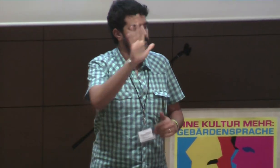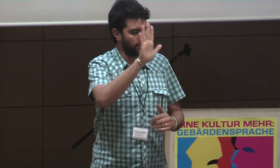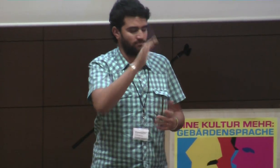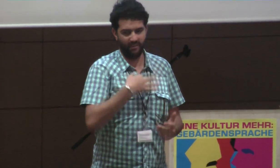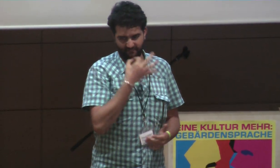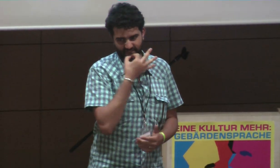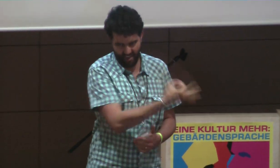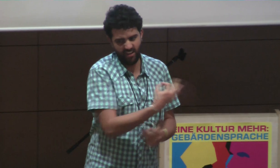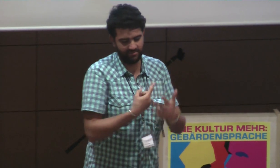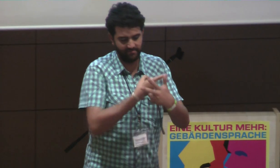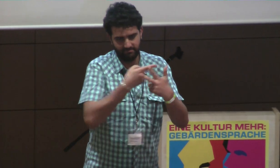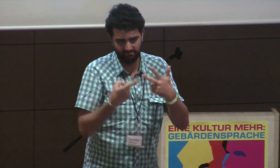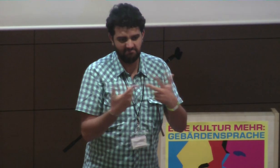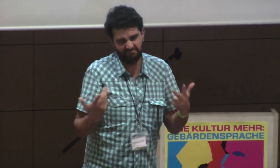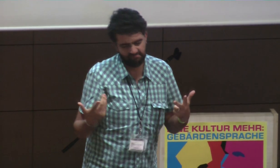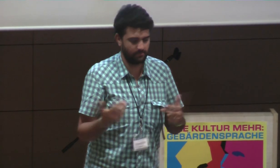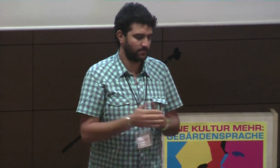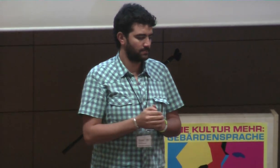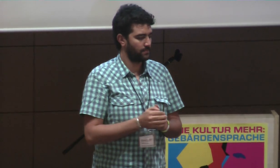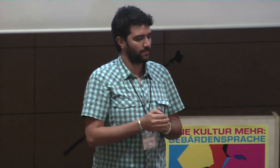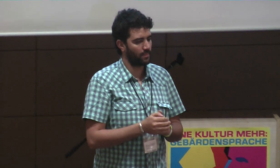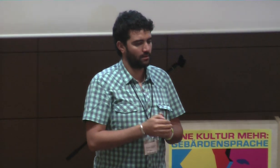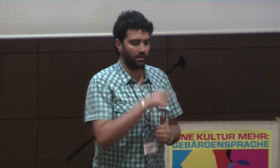Politiker, in Deutschland, großen Respekt, ich habe drei Fragen an dich.